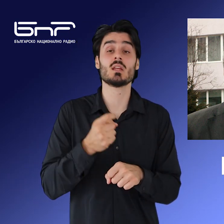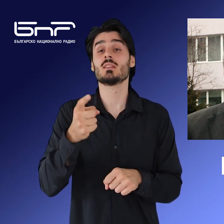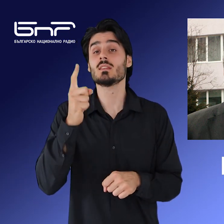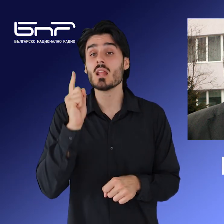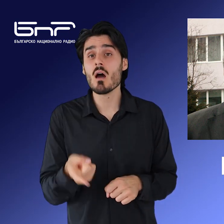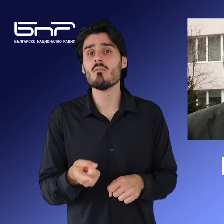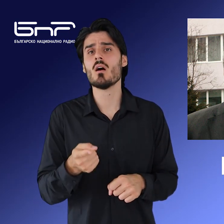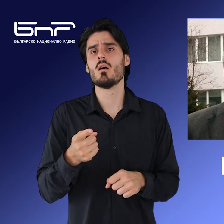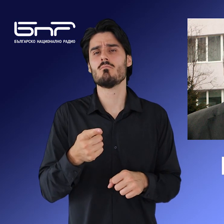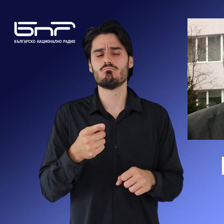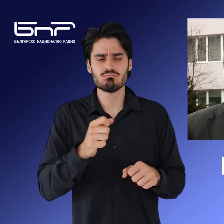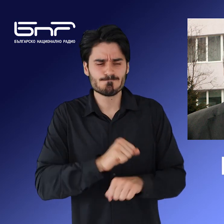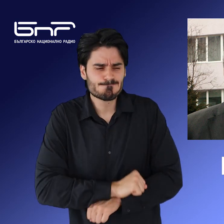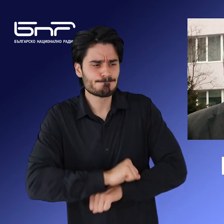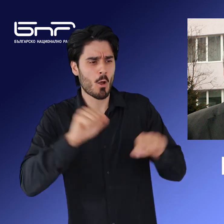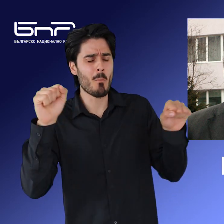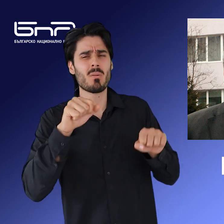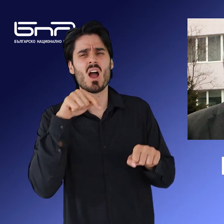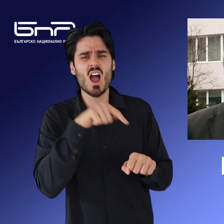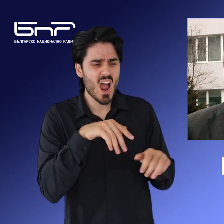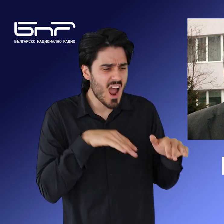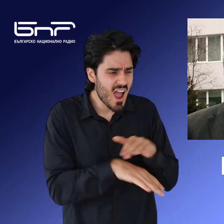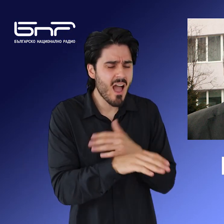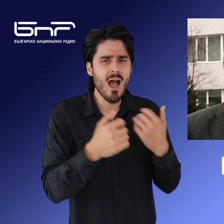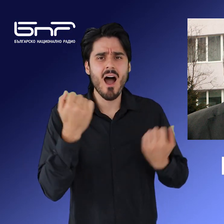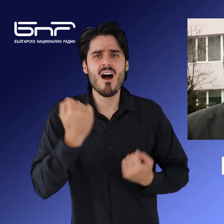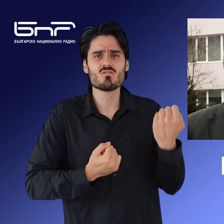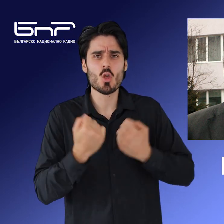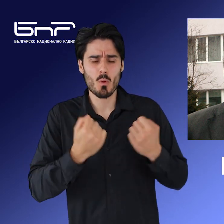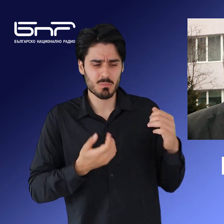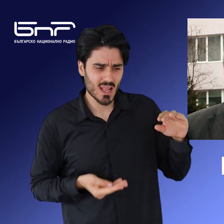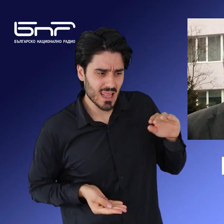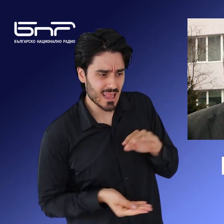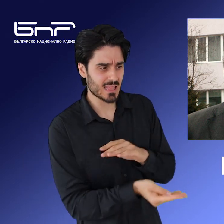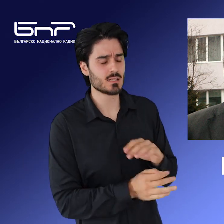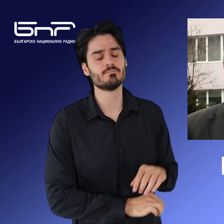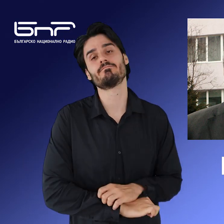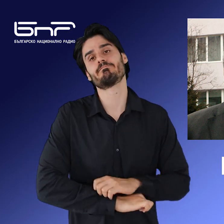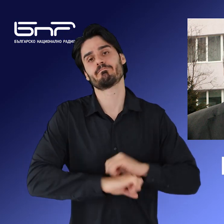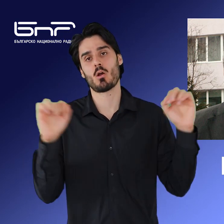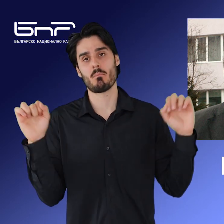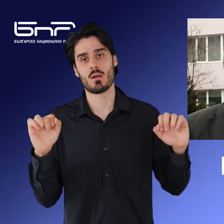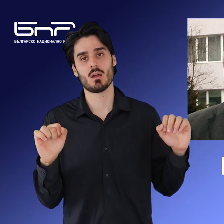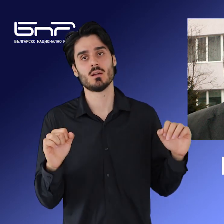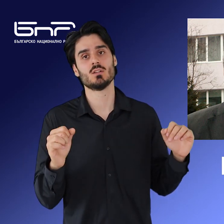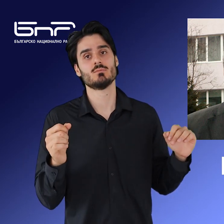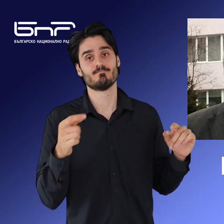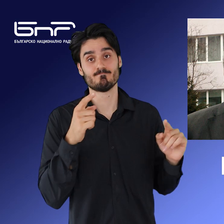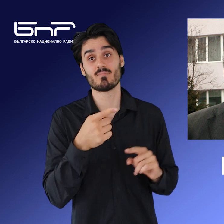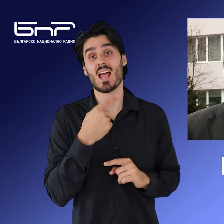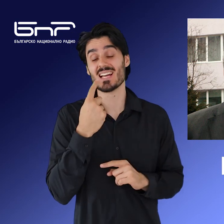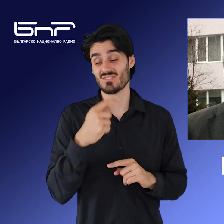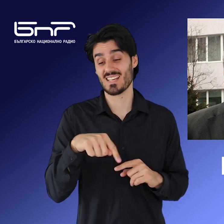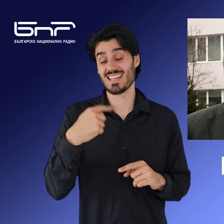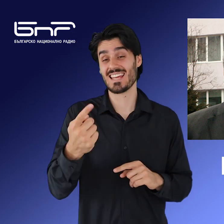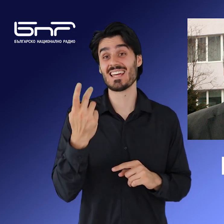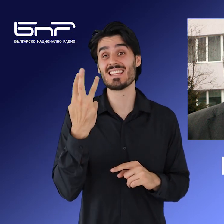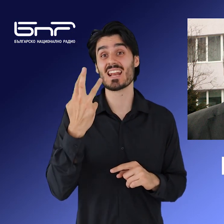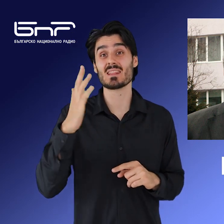била да минира автомобил и да го паркира на пътя по който се движи кортежът на Сергей Аксионов. Ще припомня, че на 3 мая Федералната служба за